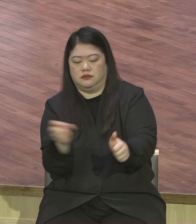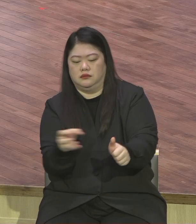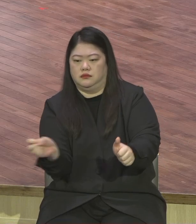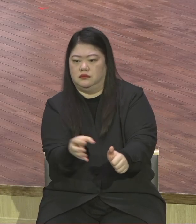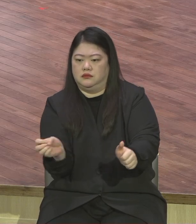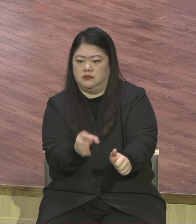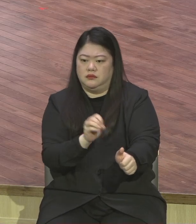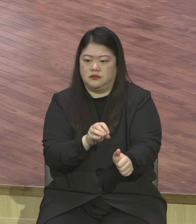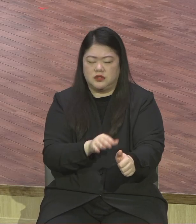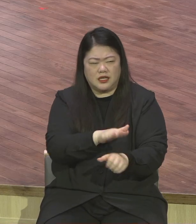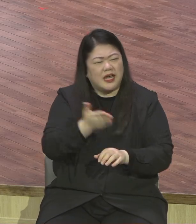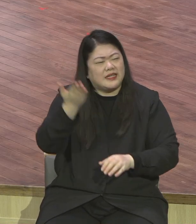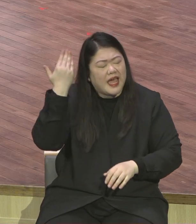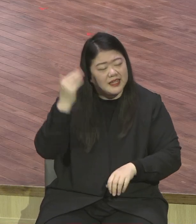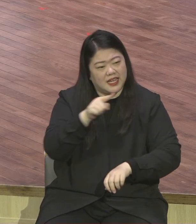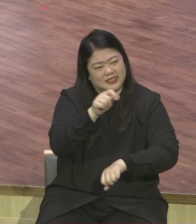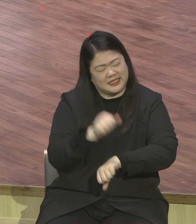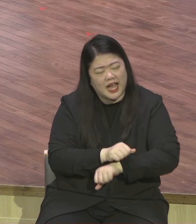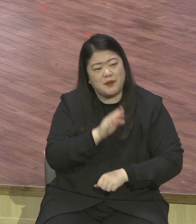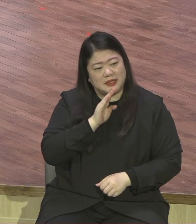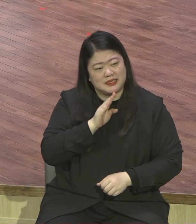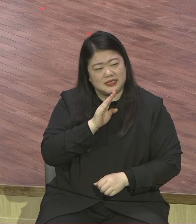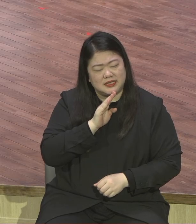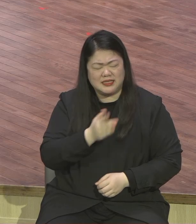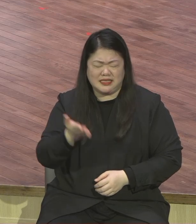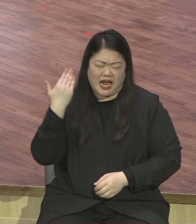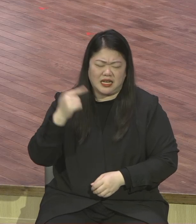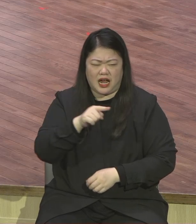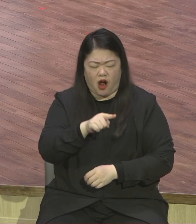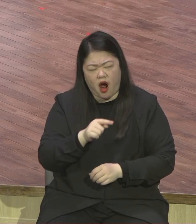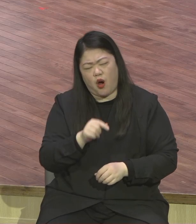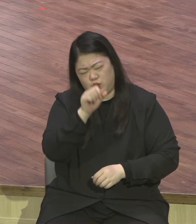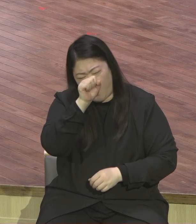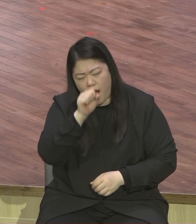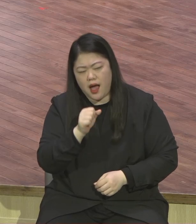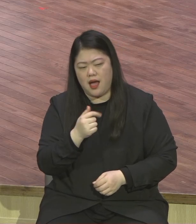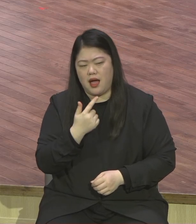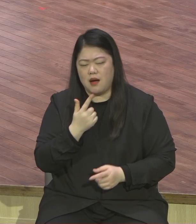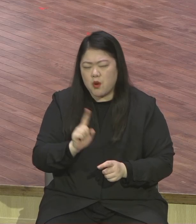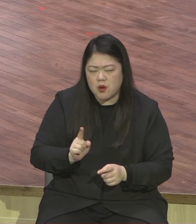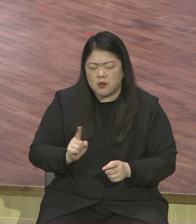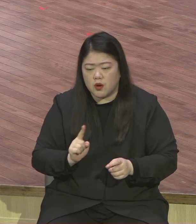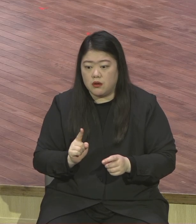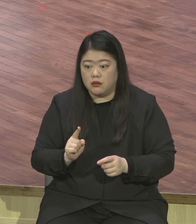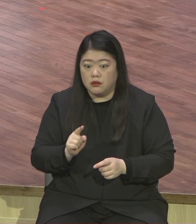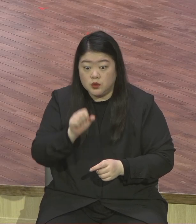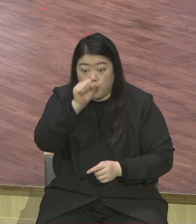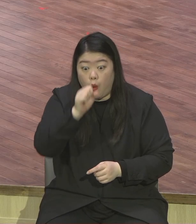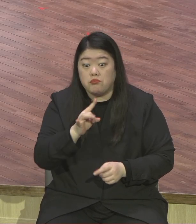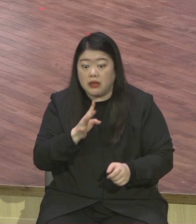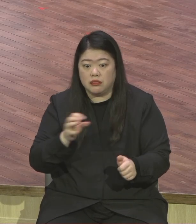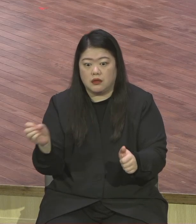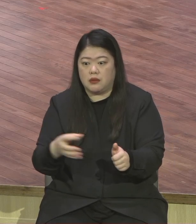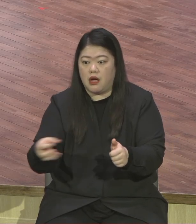돌아가면서 전부 똑같이 칭찬만 합니다 좋은 점을 이야기한단 말이에요 좋은 점 그 좋은 점을 그렇게